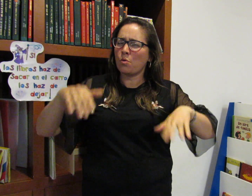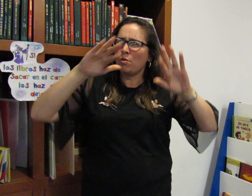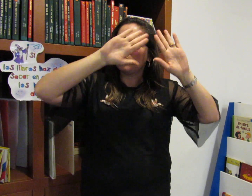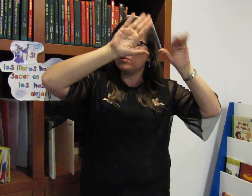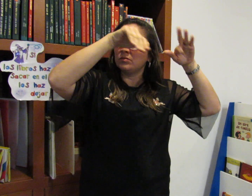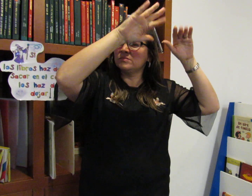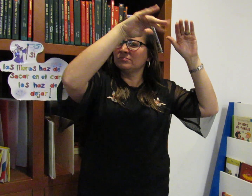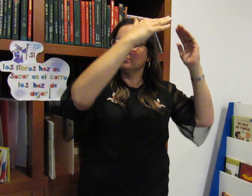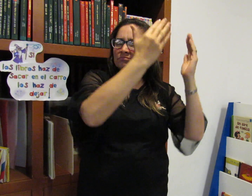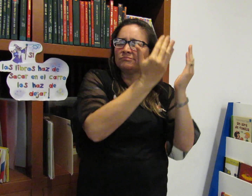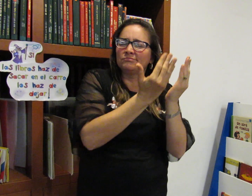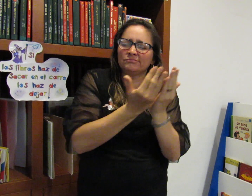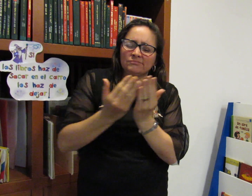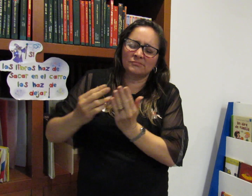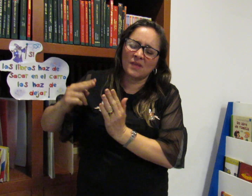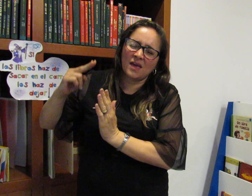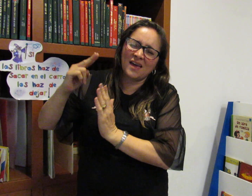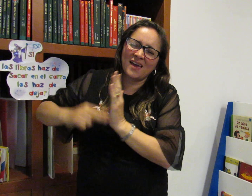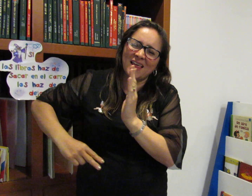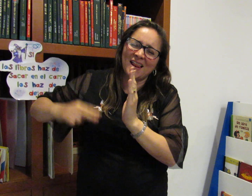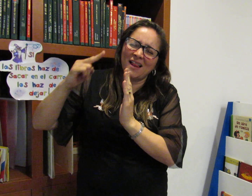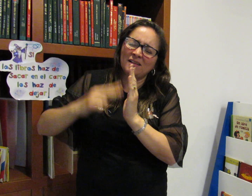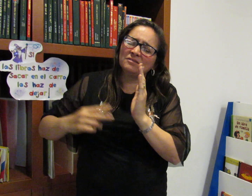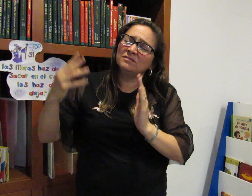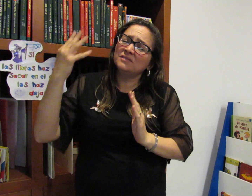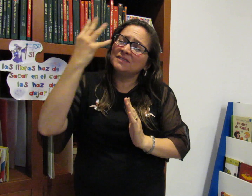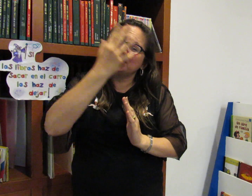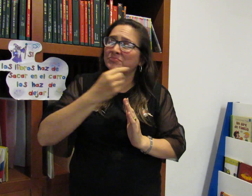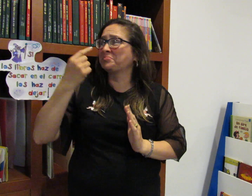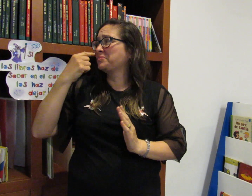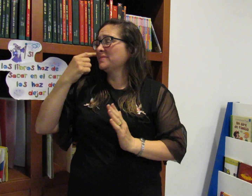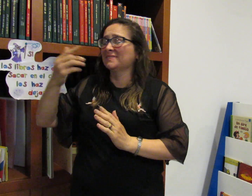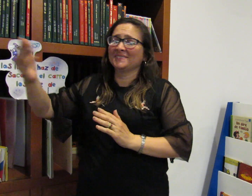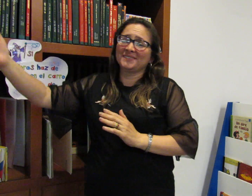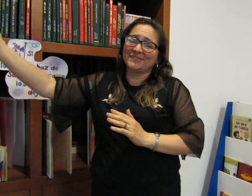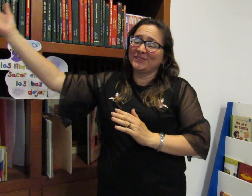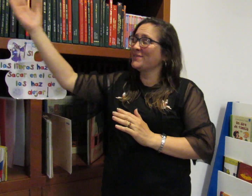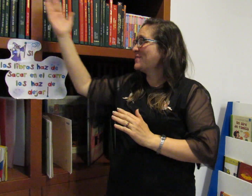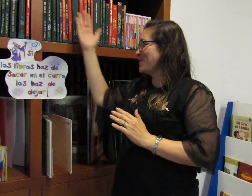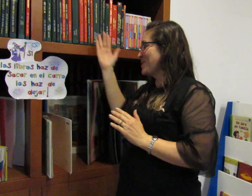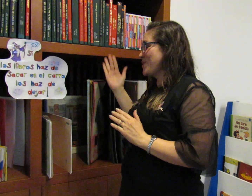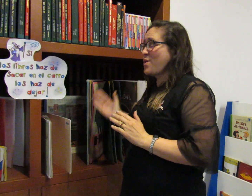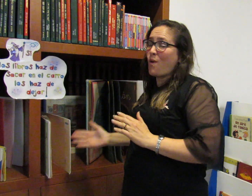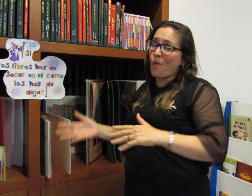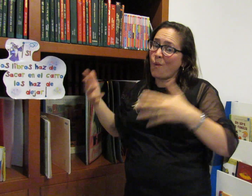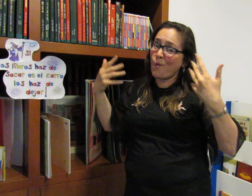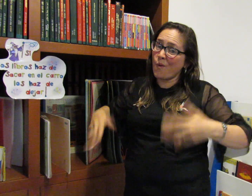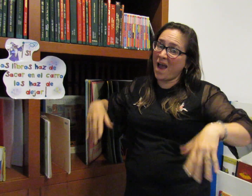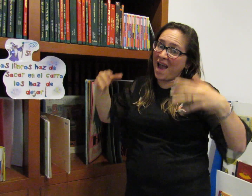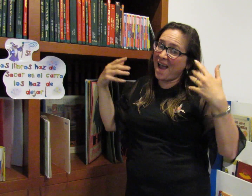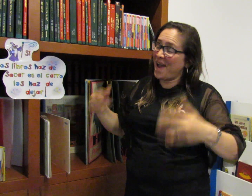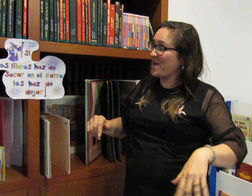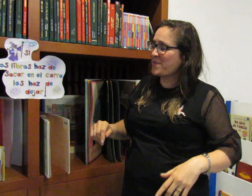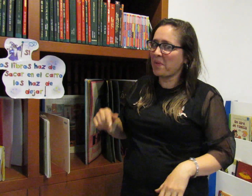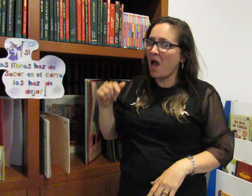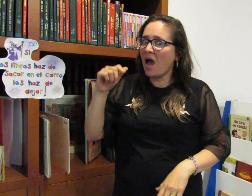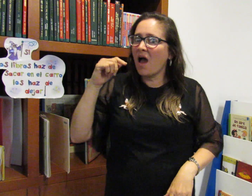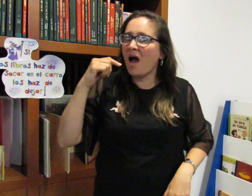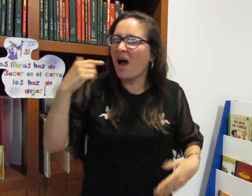Aquí vamos a tener un espacio de la obra del cuento, en el cual vamos a narrar cuentos muy bonitos como los que tenemos aquí.